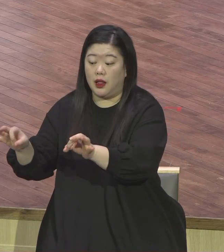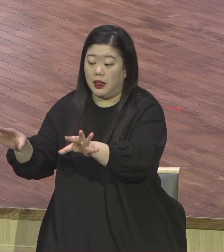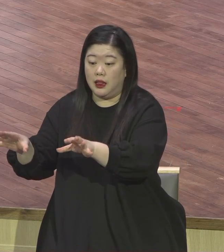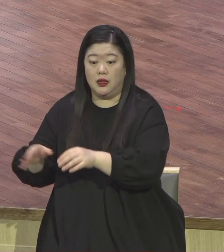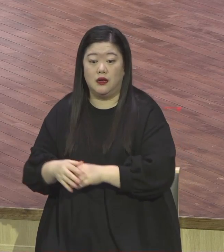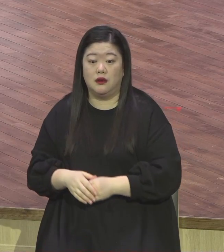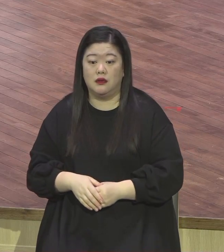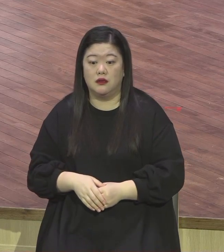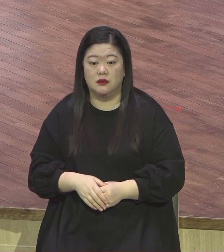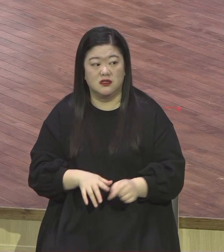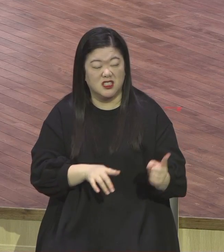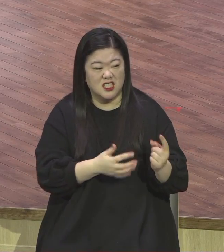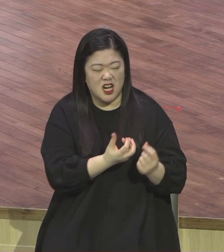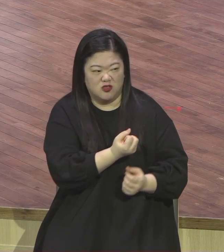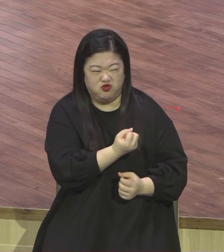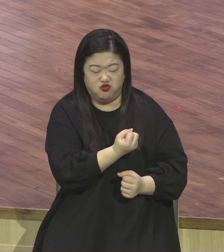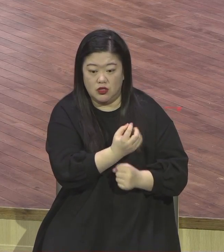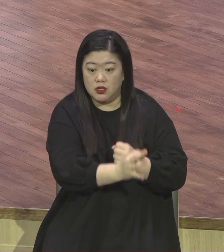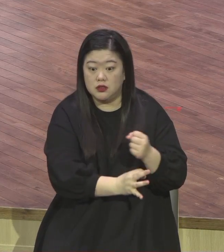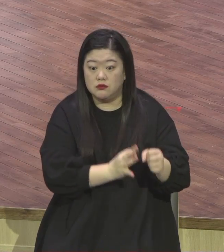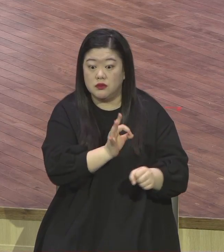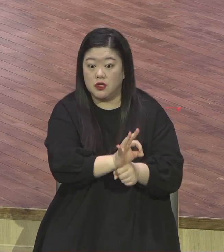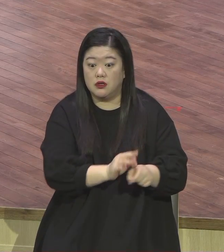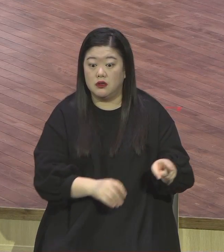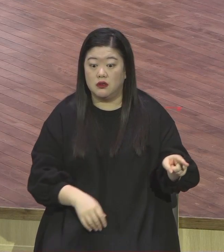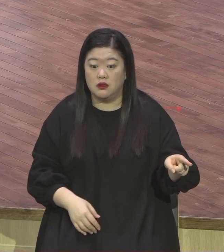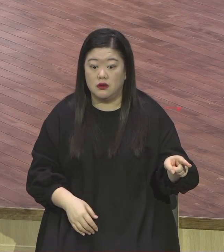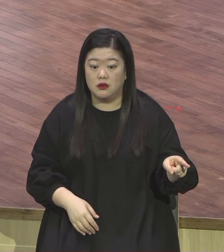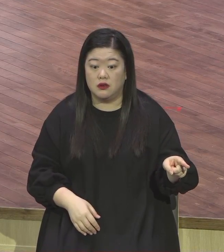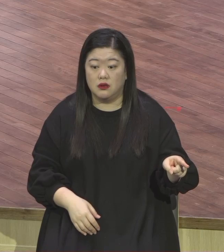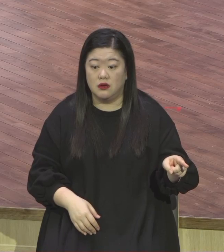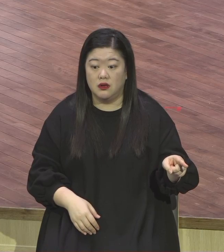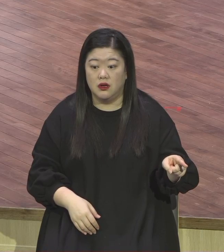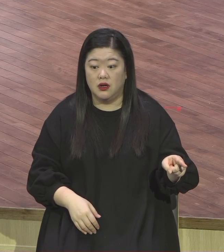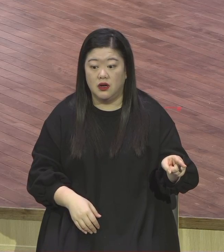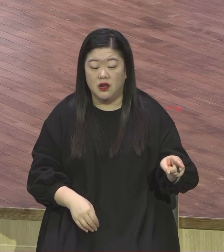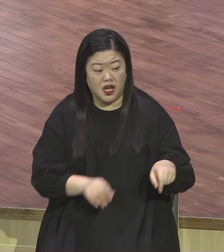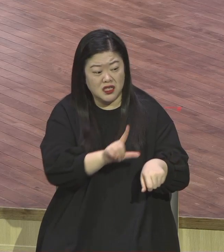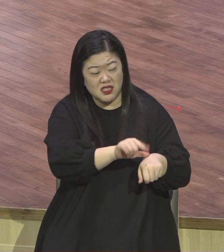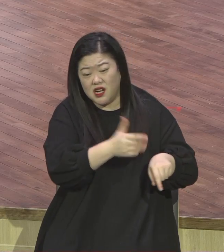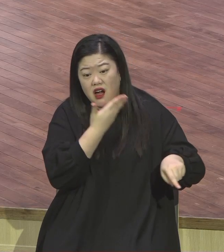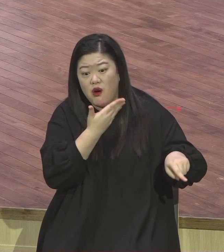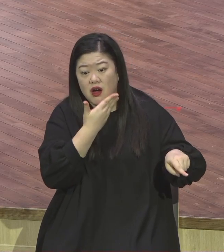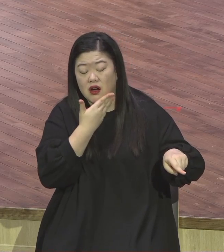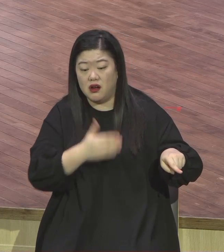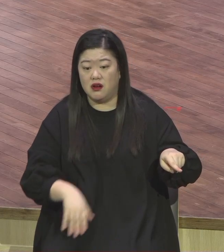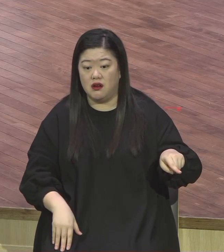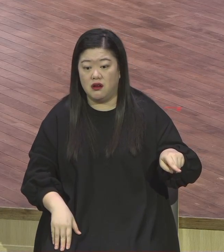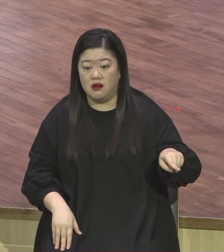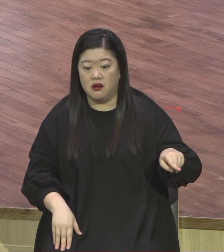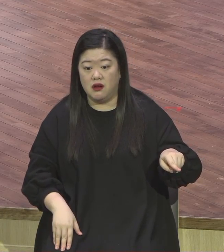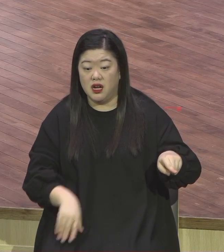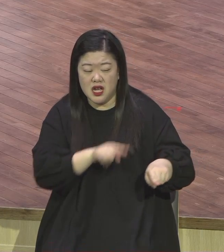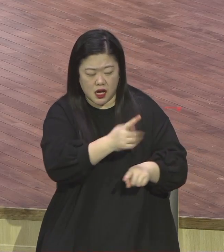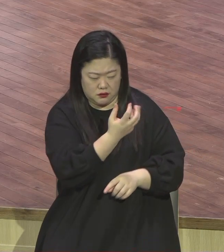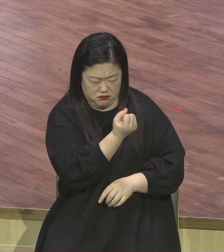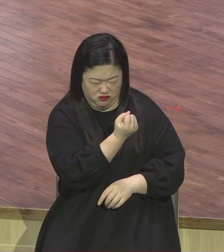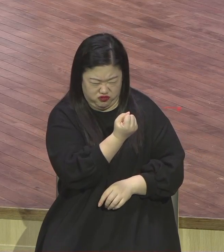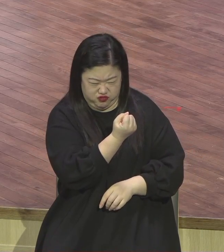왜 생동화 있는 삶을 살지 못하고 창조적인 삶 생산적인 삶을 살지 못하고 내가 왜 남에게 복음에 영향을 못 입히는가 한번 점검을 해보죠